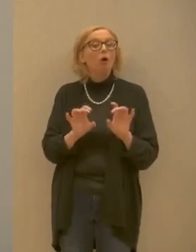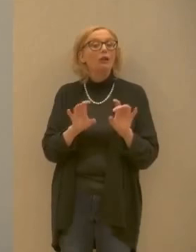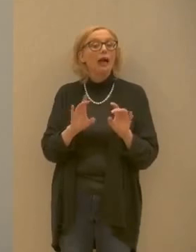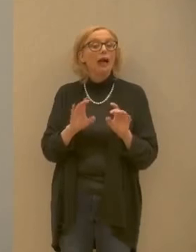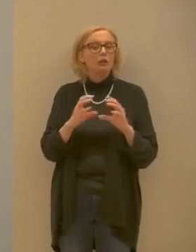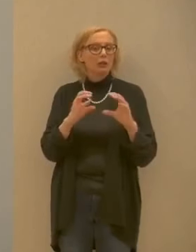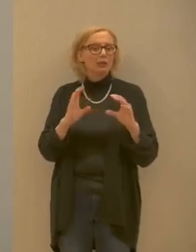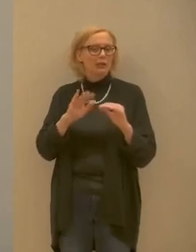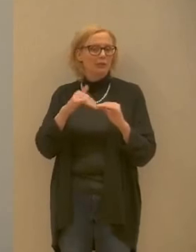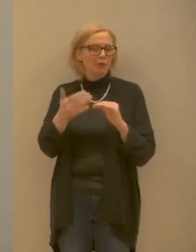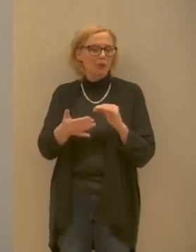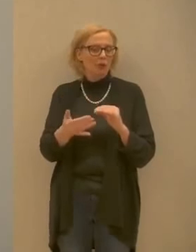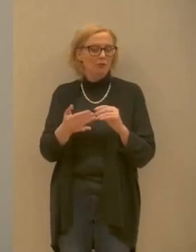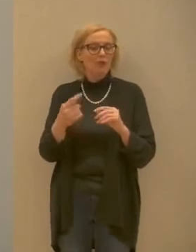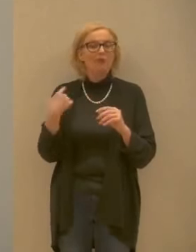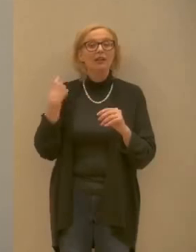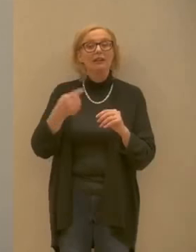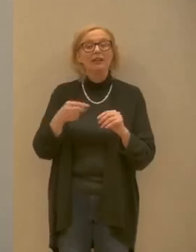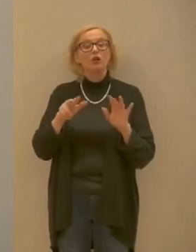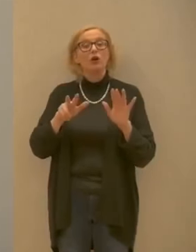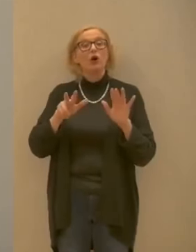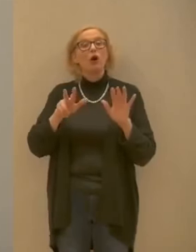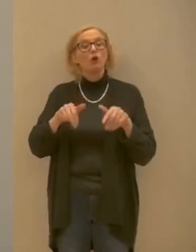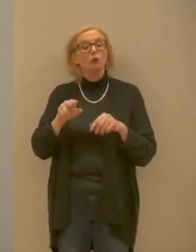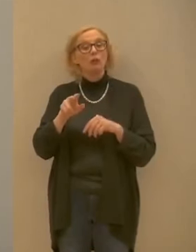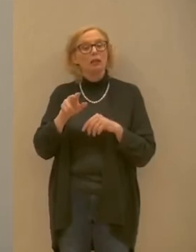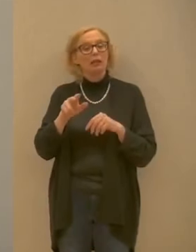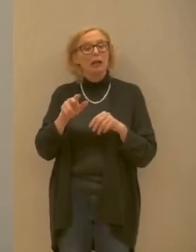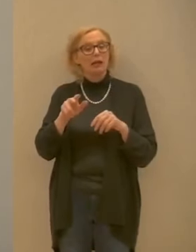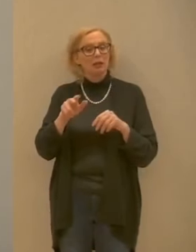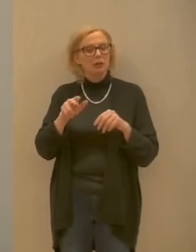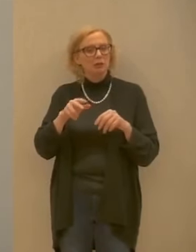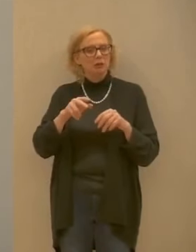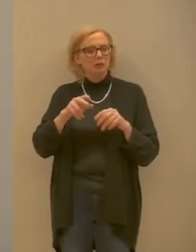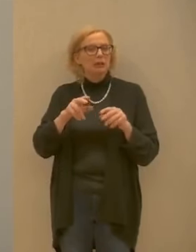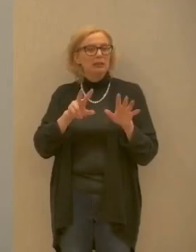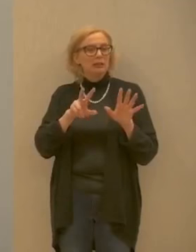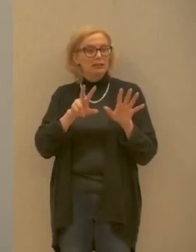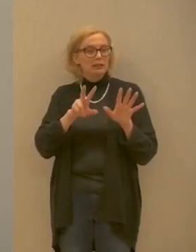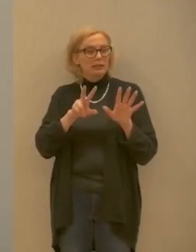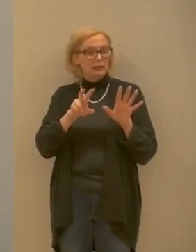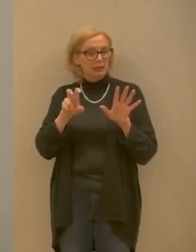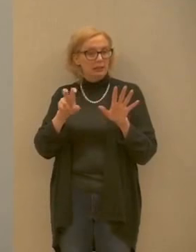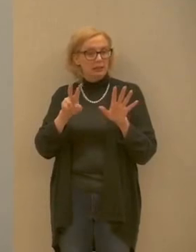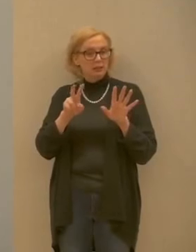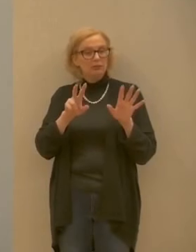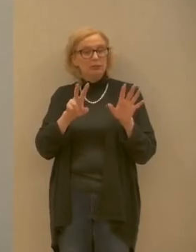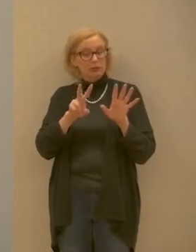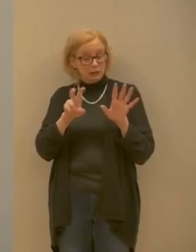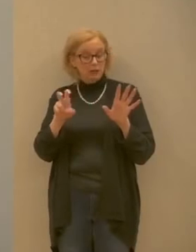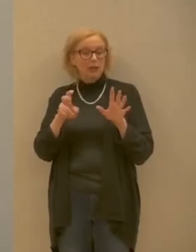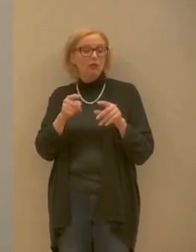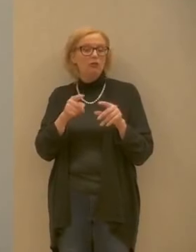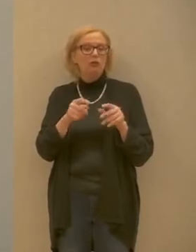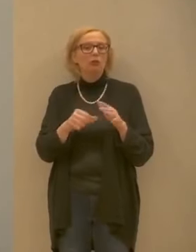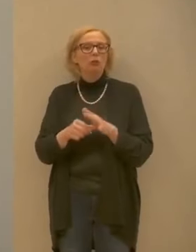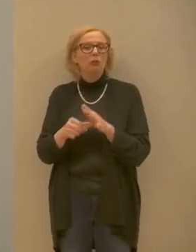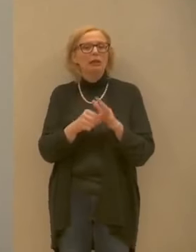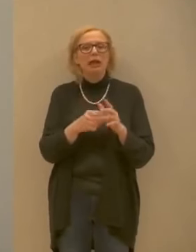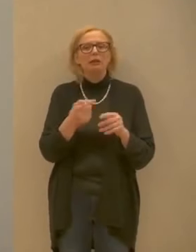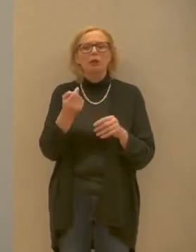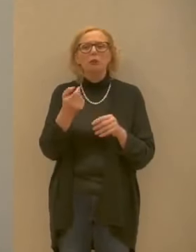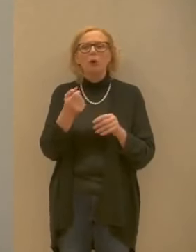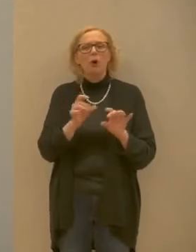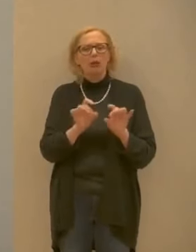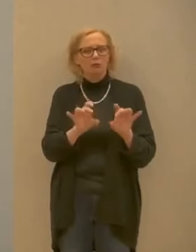ora su 8.200 dipendenti noi abbiamo dei casi veramente limitati di persone coinvolte ce ne